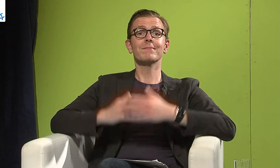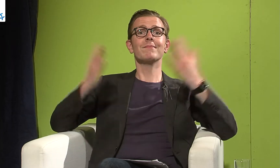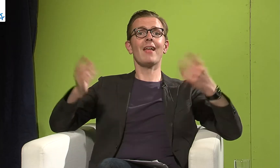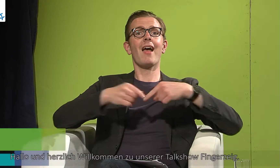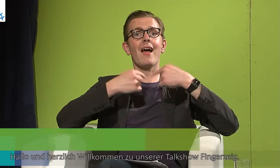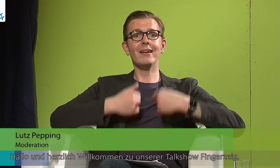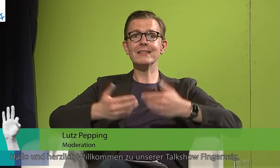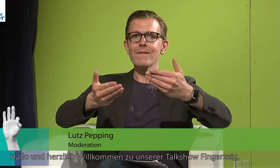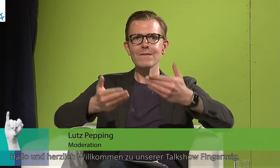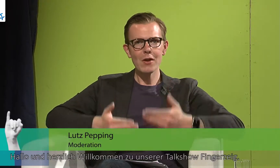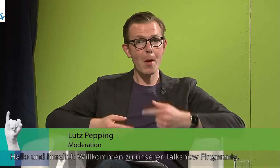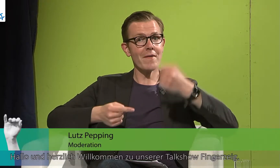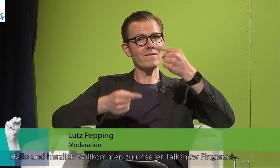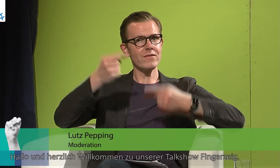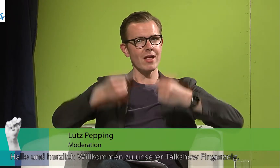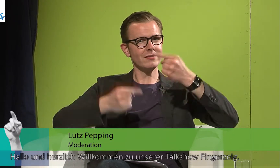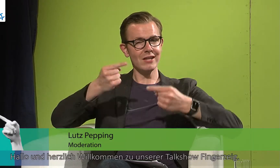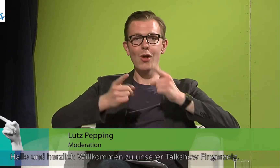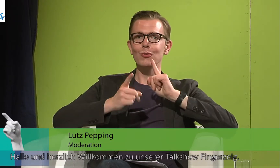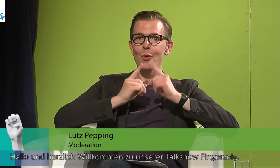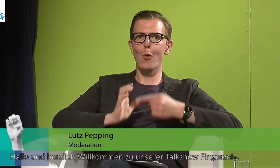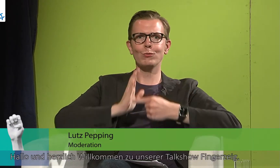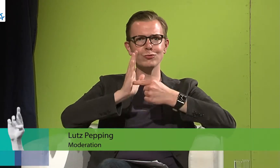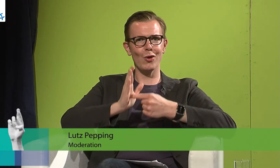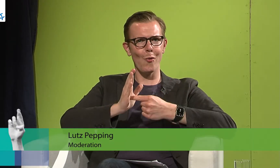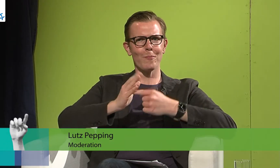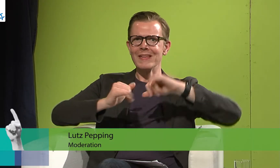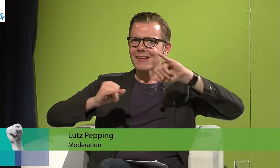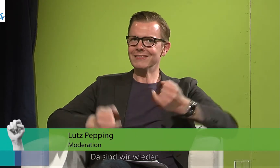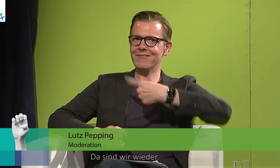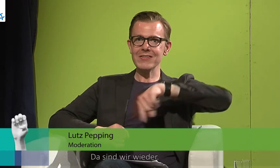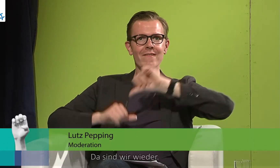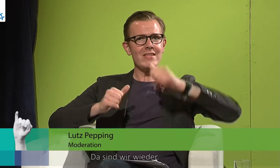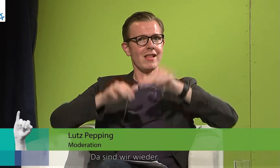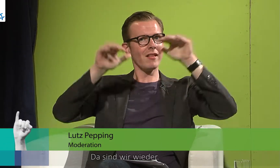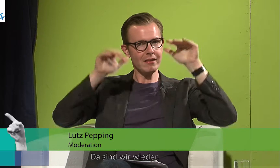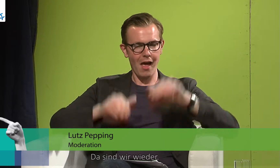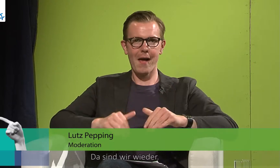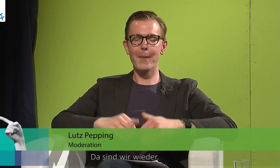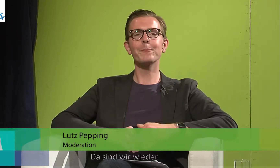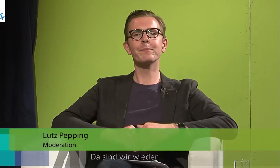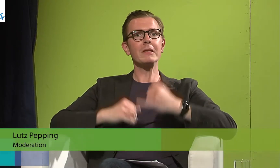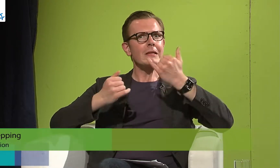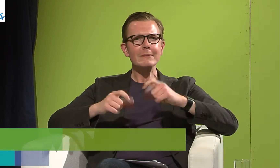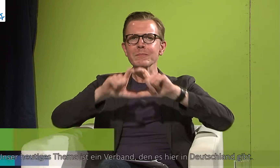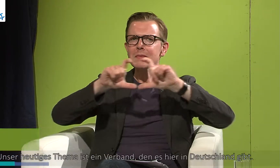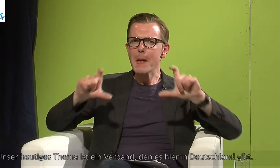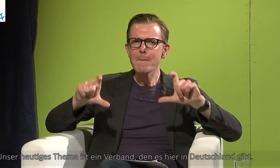Hallo und herzlich willkommen zu unserer Talkshow Fingerzeig. Da sind wir wieder. Unser heutiges